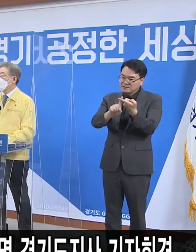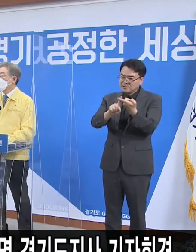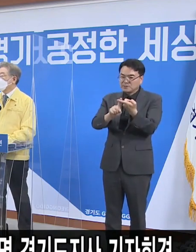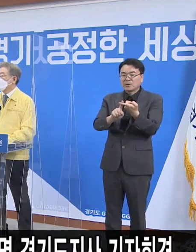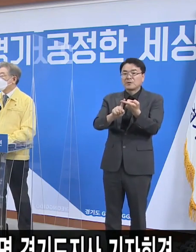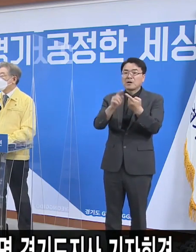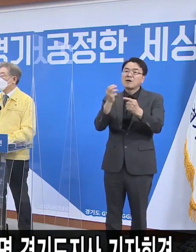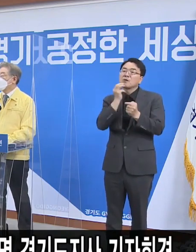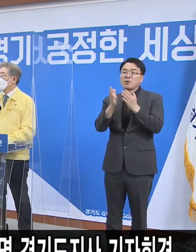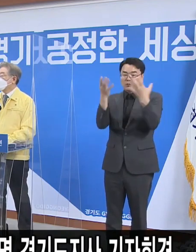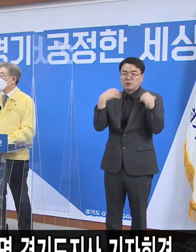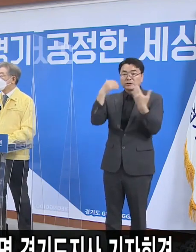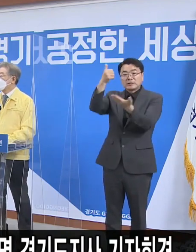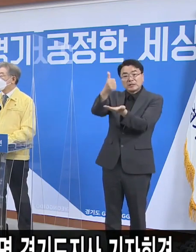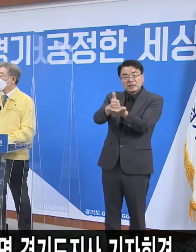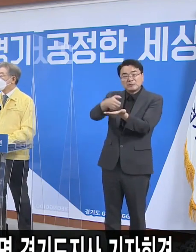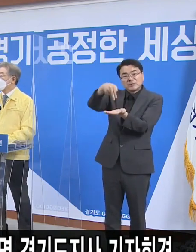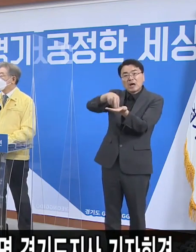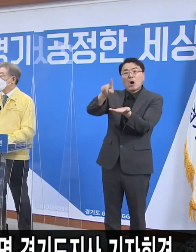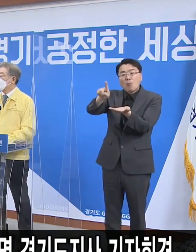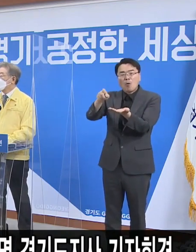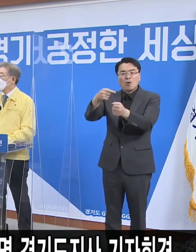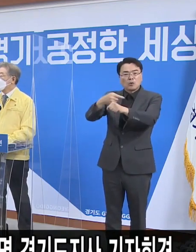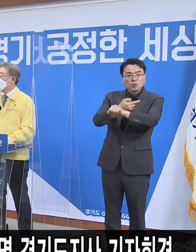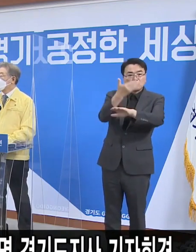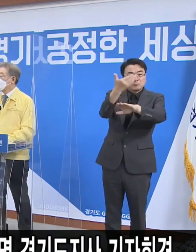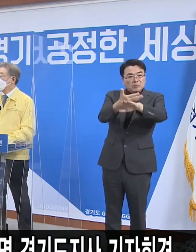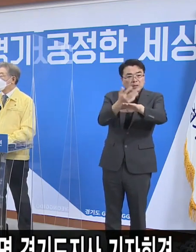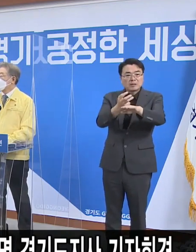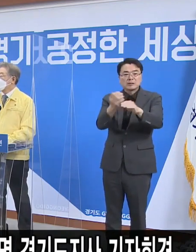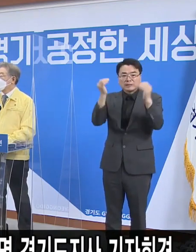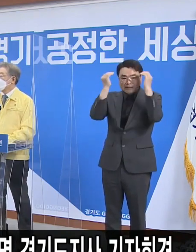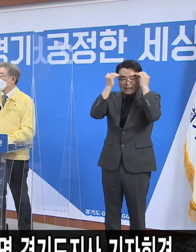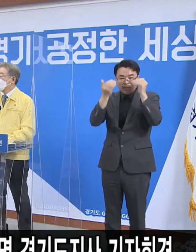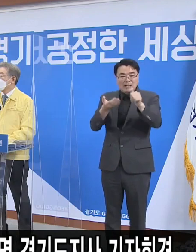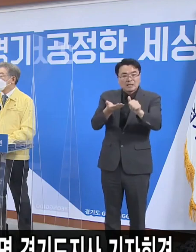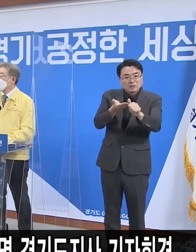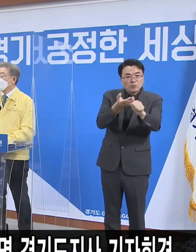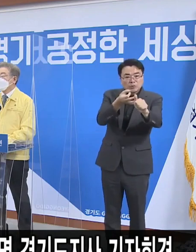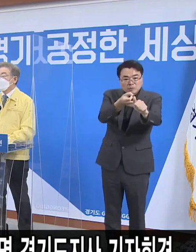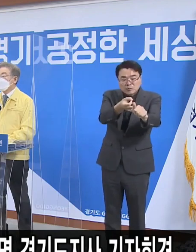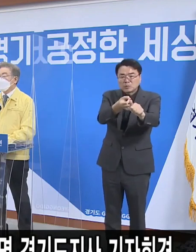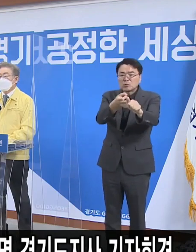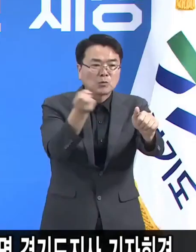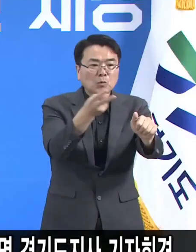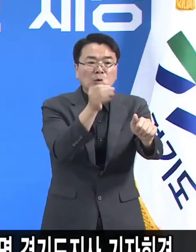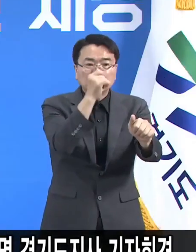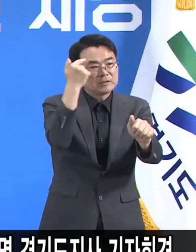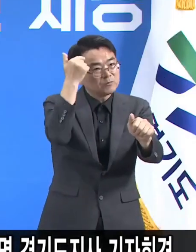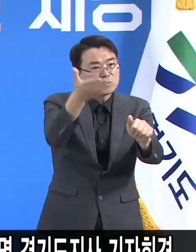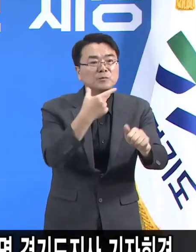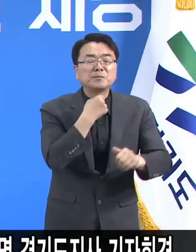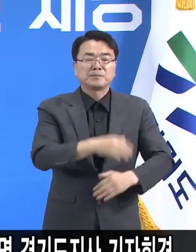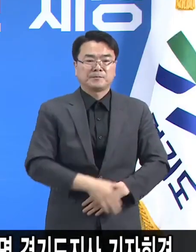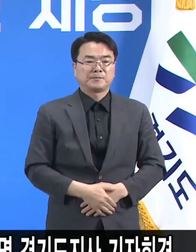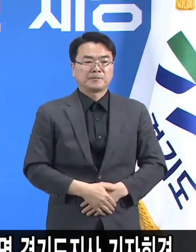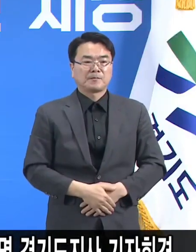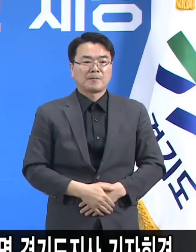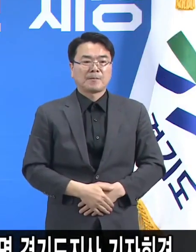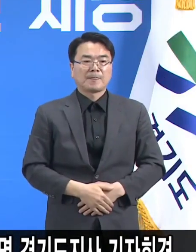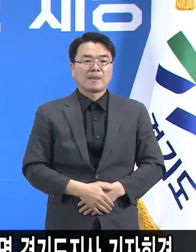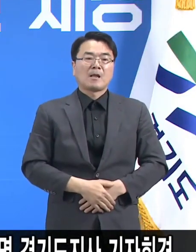의견이 궁금하고 또 경기도만 따로 재난지원금을 지급할 계획은 없으신지요? 일단 우리